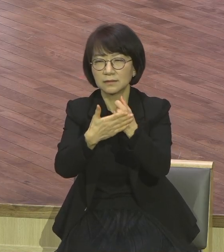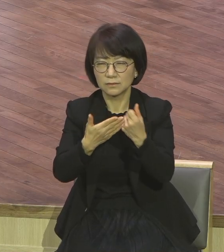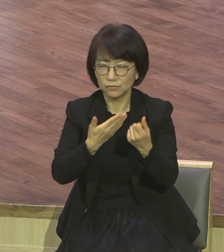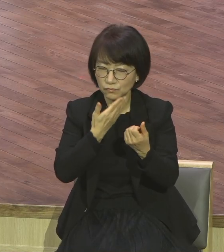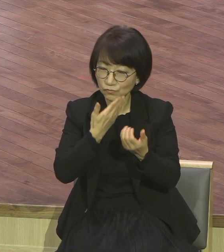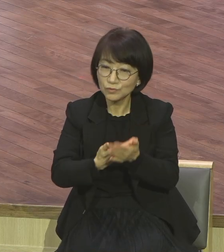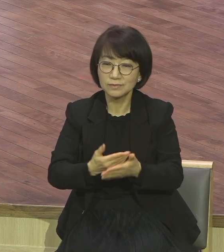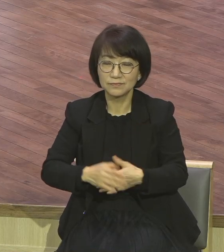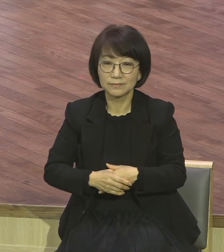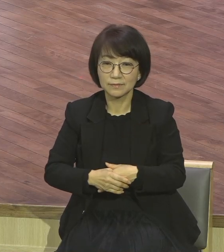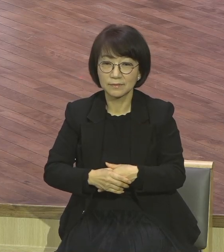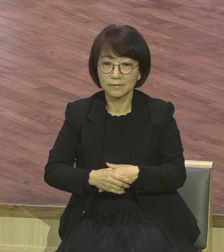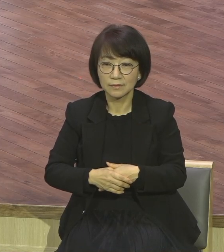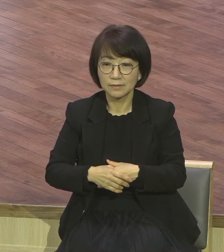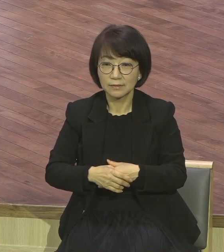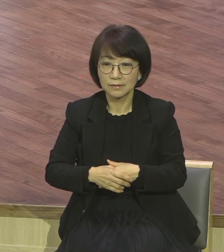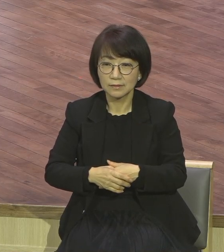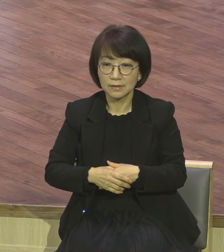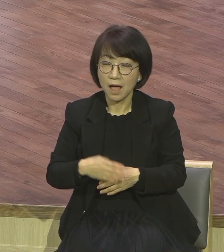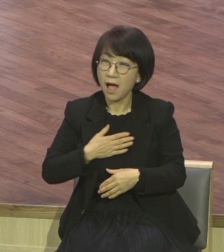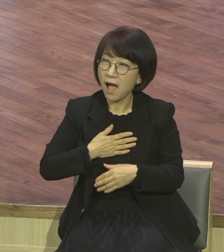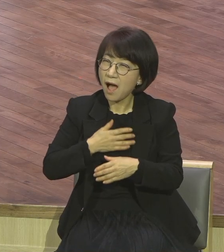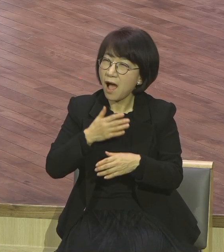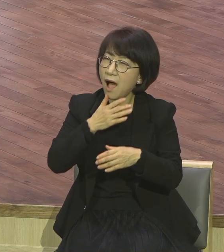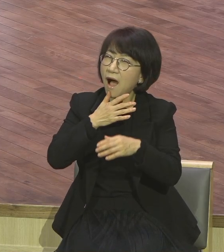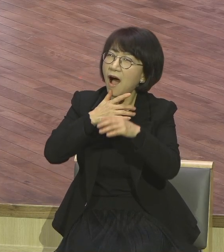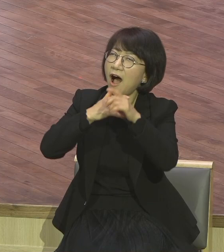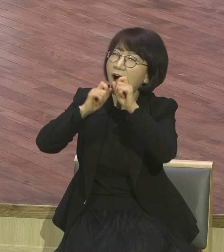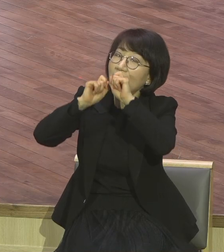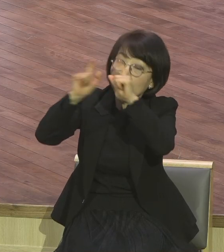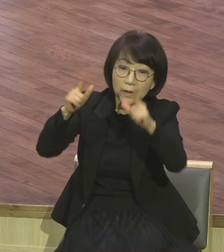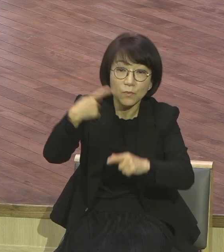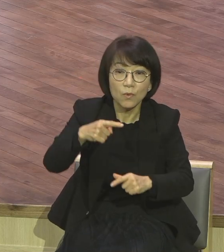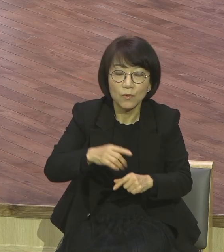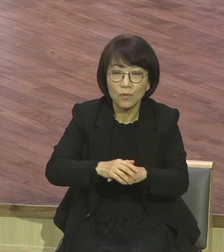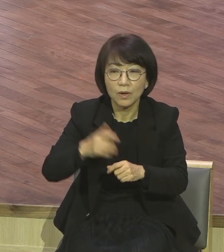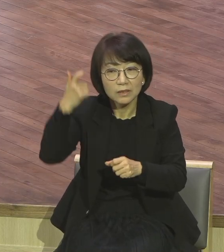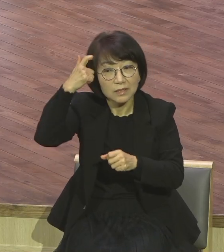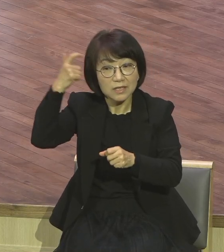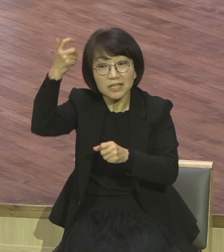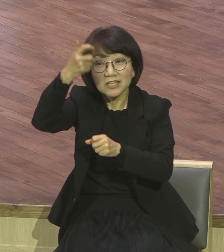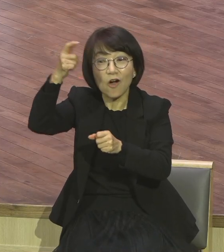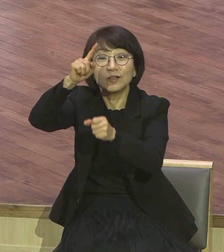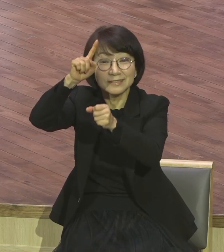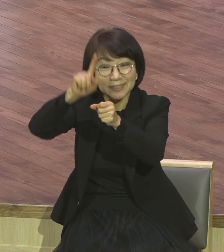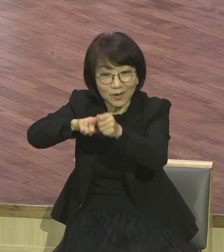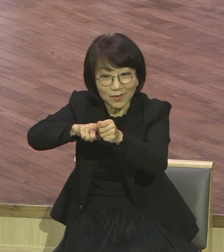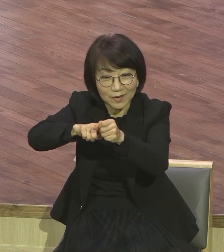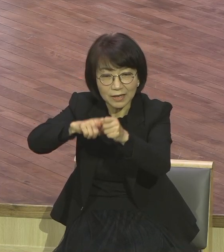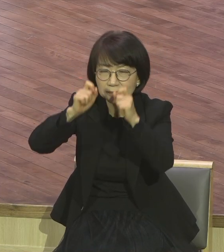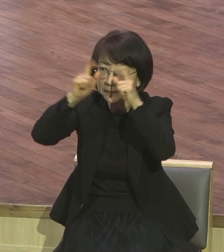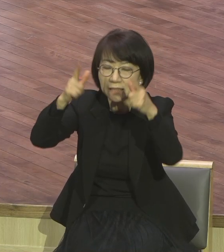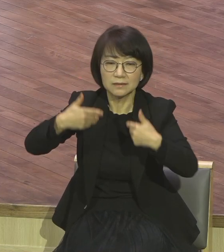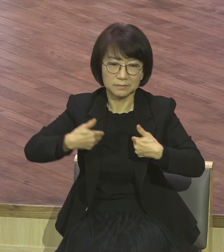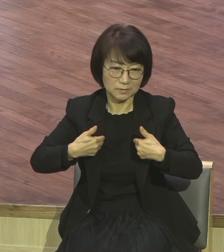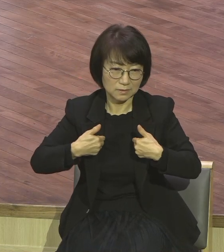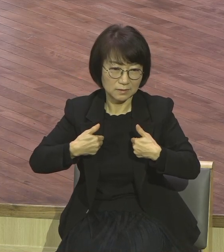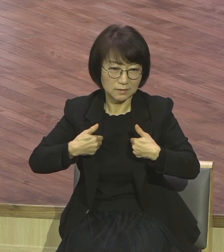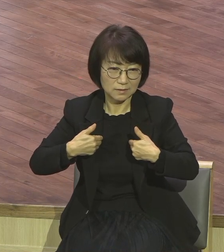깨닫는다가 뭐예요? 육적인 말입니까? 아니에요. 영적인 말씀이에요. 영적으로 깨달아야 돼요. 이 은혜를 체험하는 게 중요합니다.